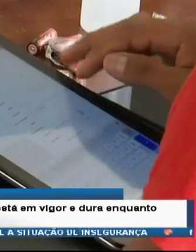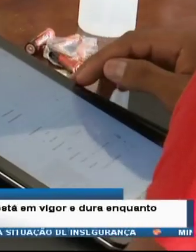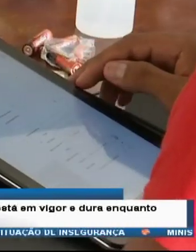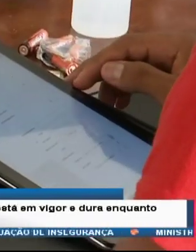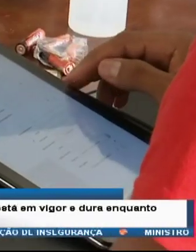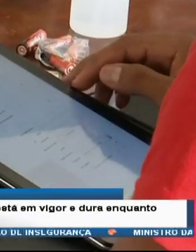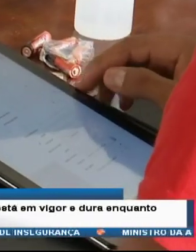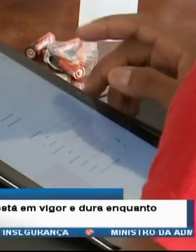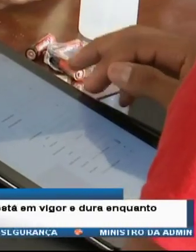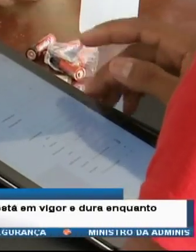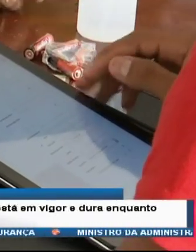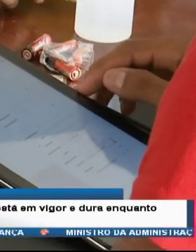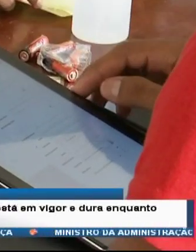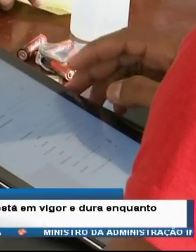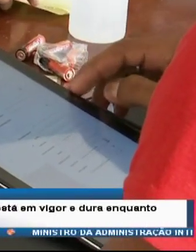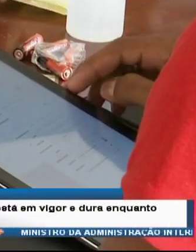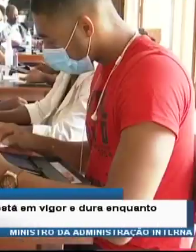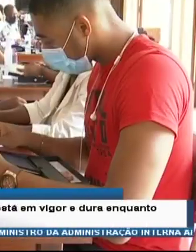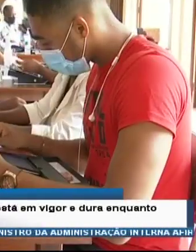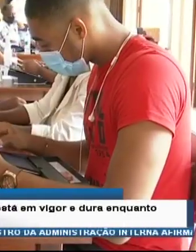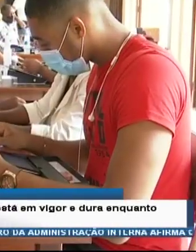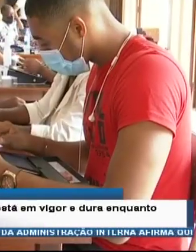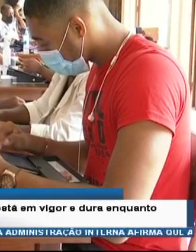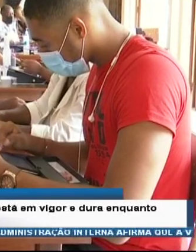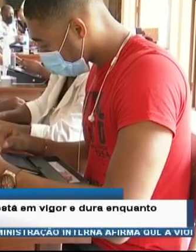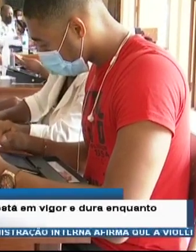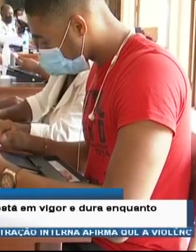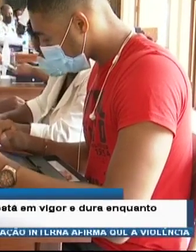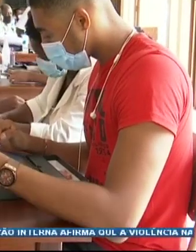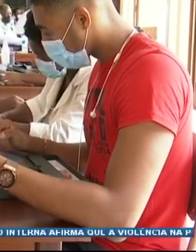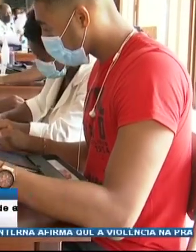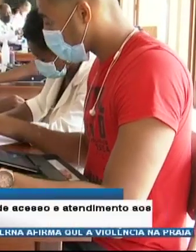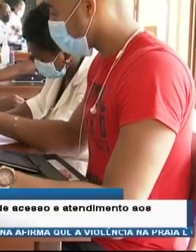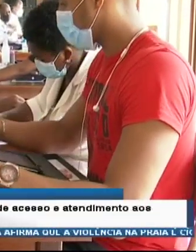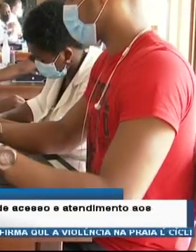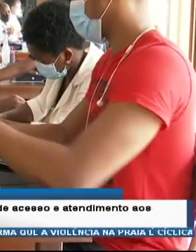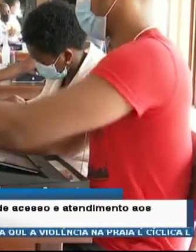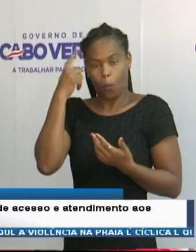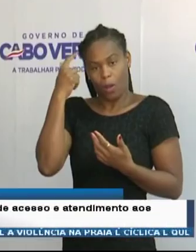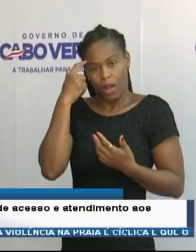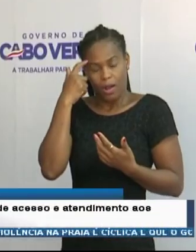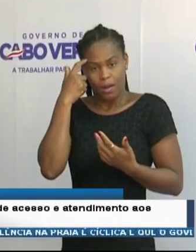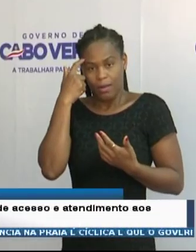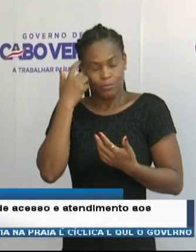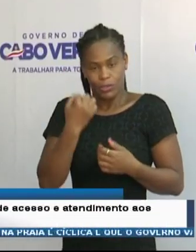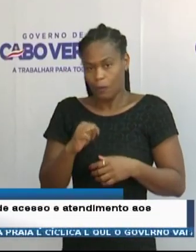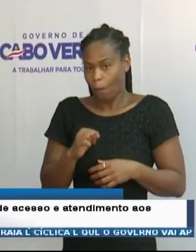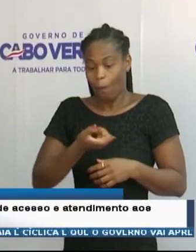mas Paulo Rocha deixa claro que a medida é para cumprir e que a fiscalização será rigorosa. Não se vai